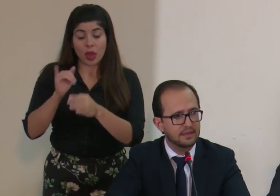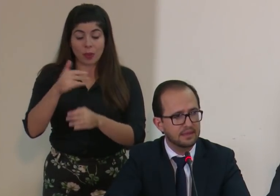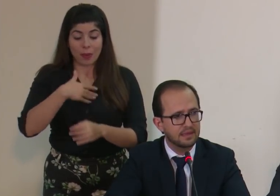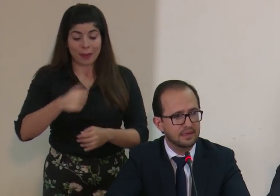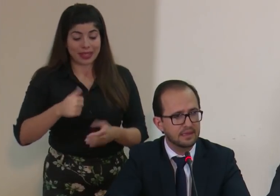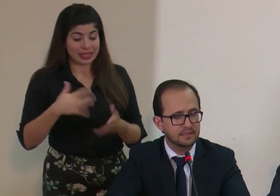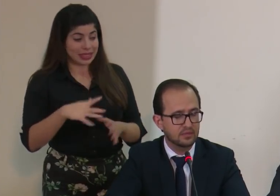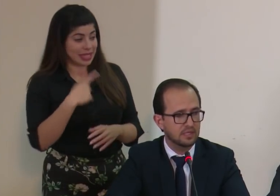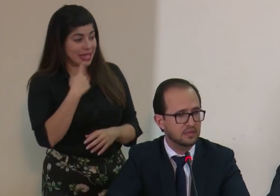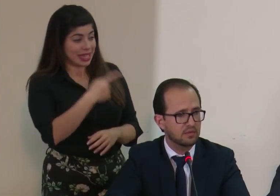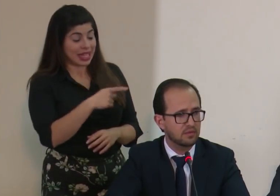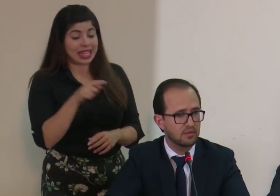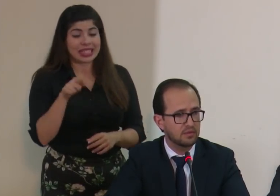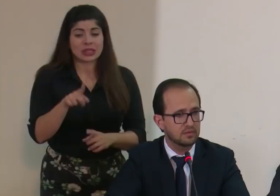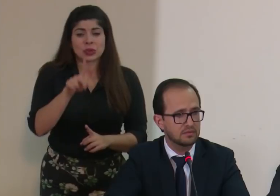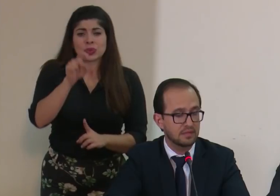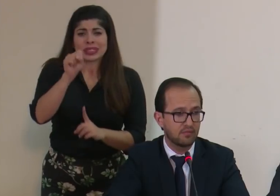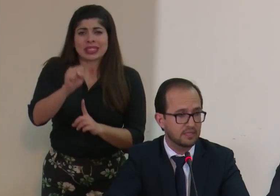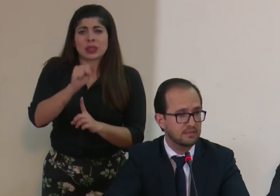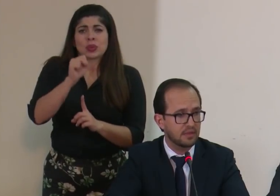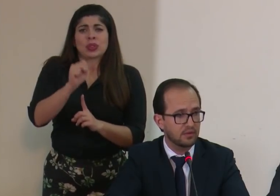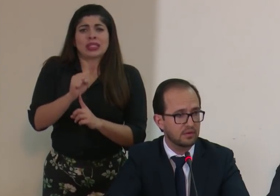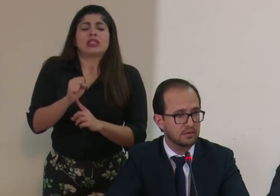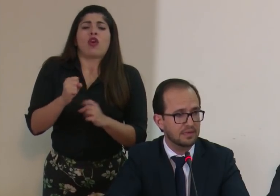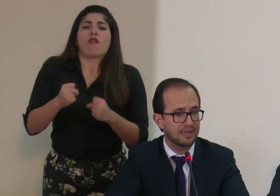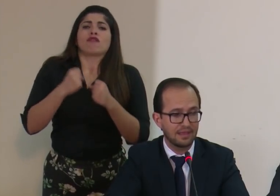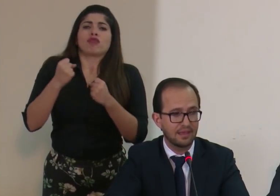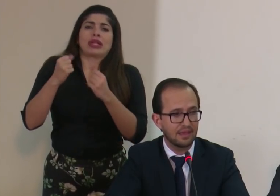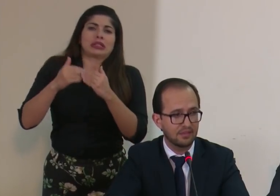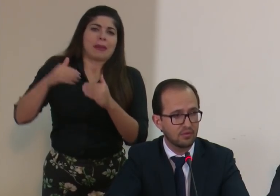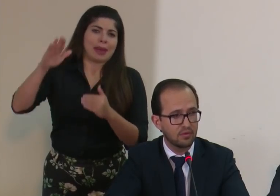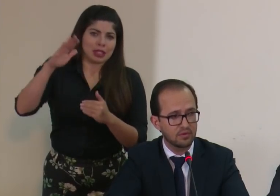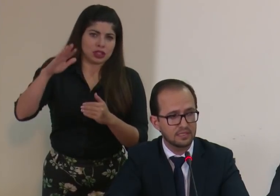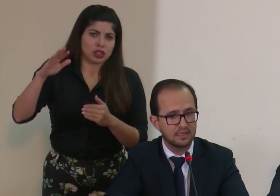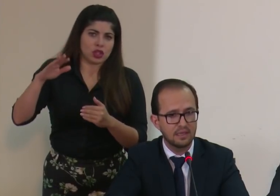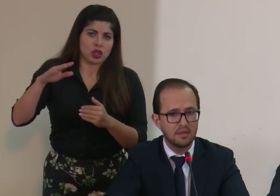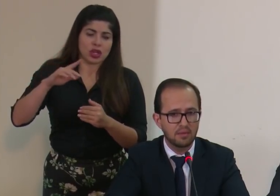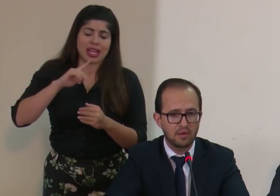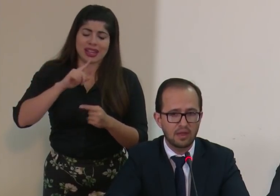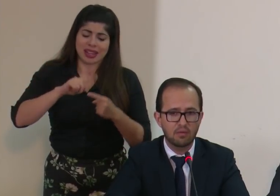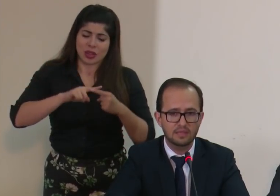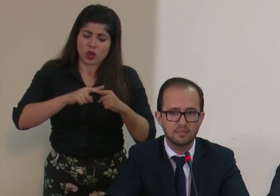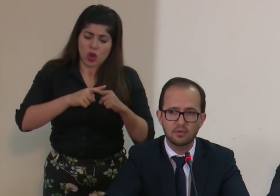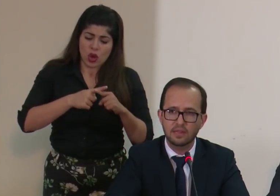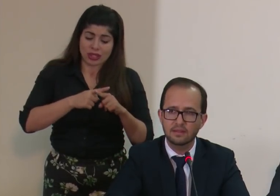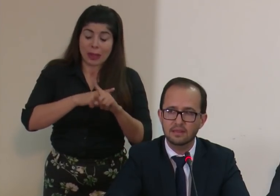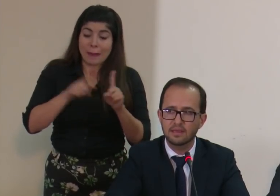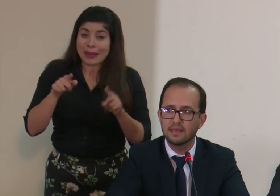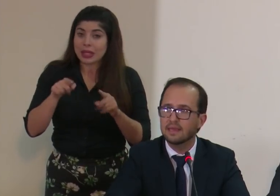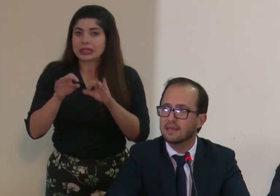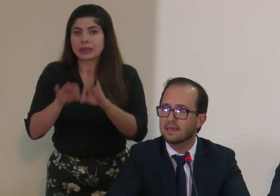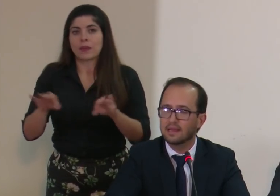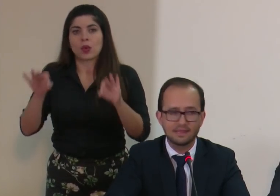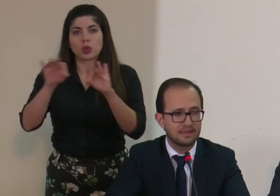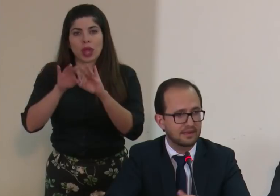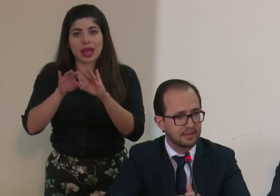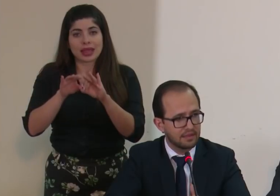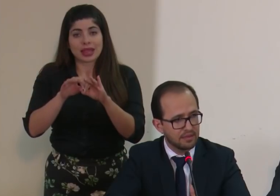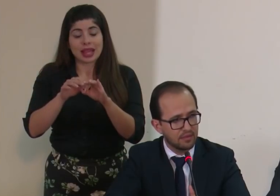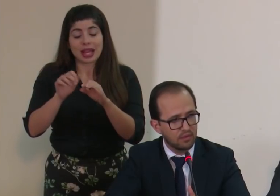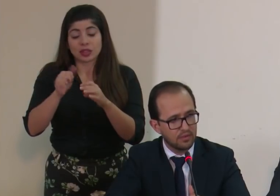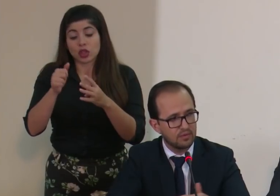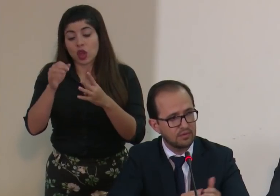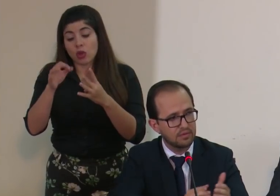señor presidente esta es una situación de fuerza mayor que es dolorosa pero en la cual es importante que las